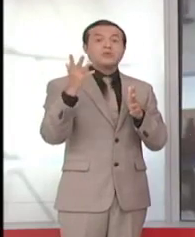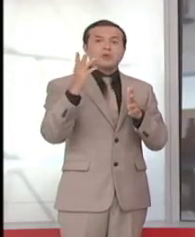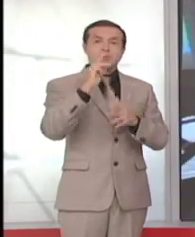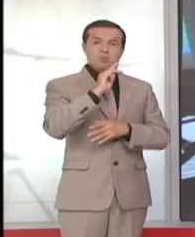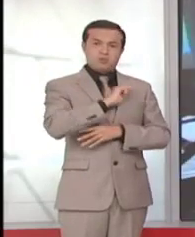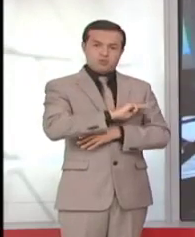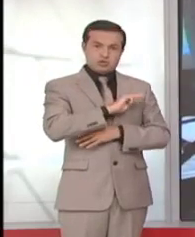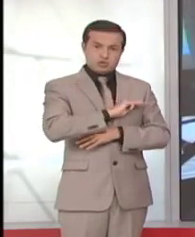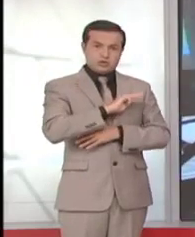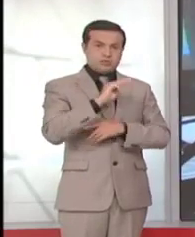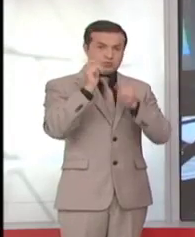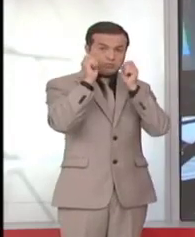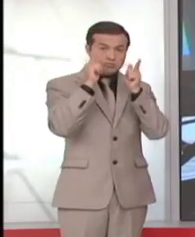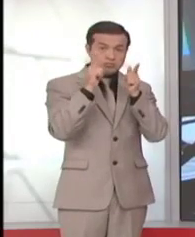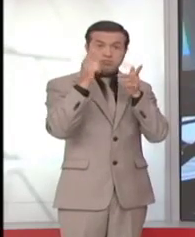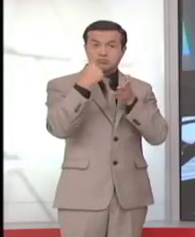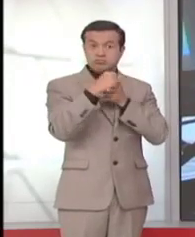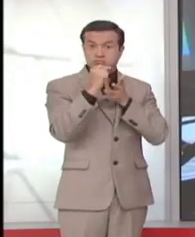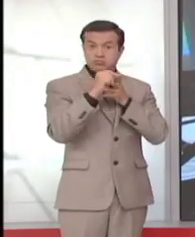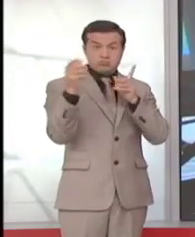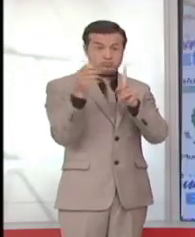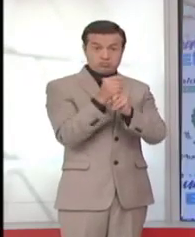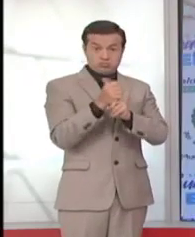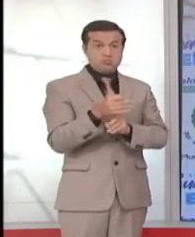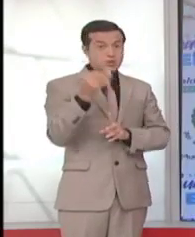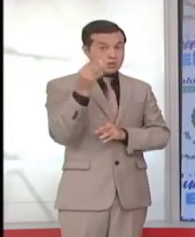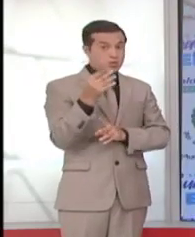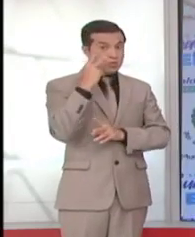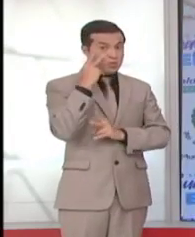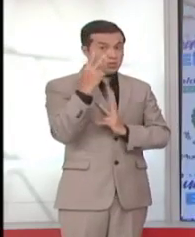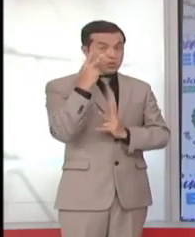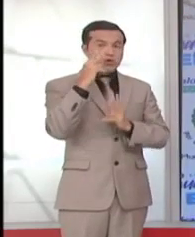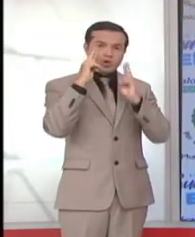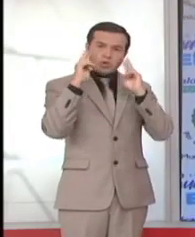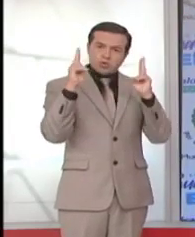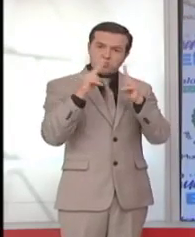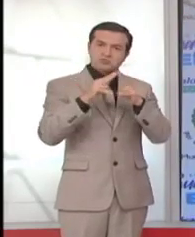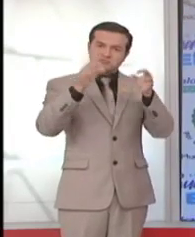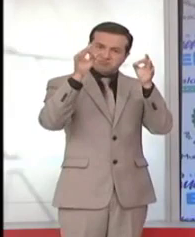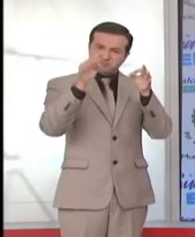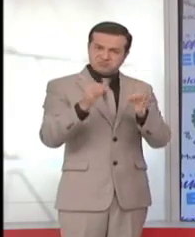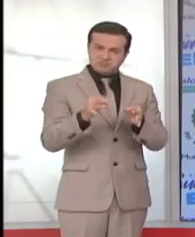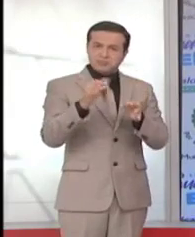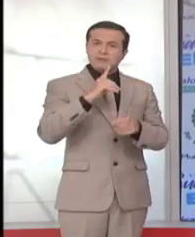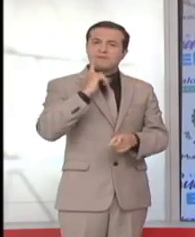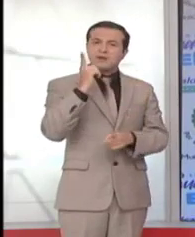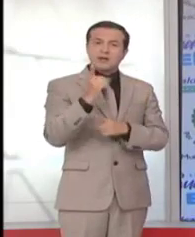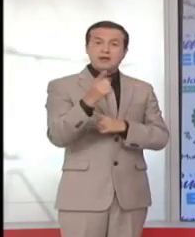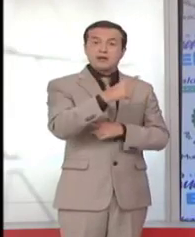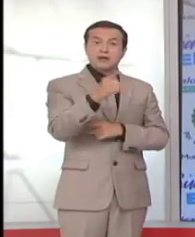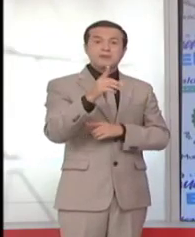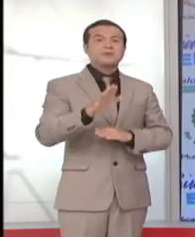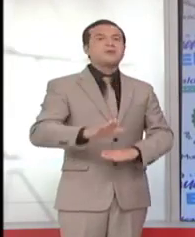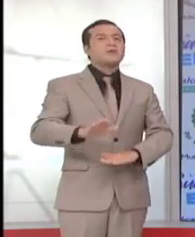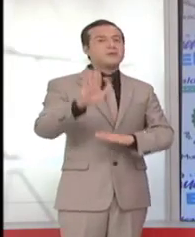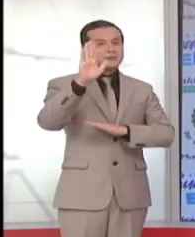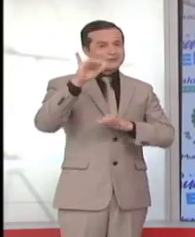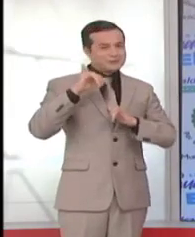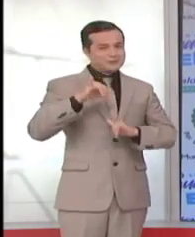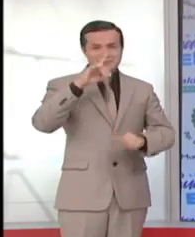veedor de que se cumplan las metas trazadas. Un reconocimiento bien merecido que estoy seguro los va a comprometer a seguir trabajando e